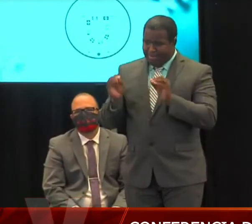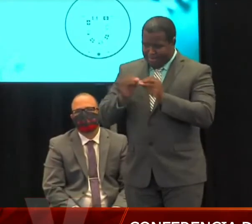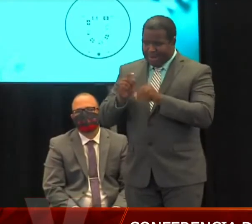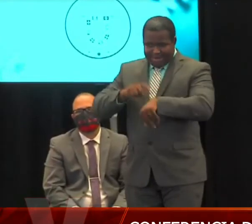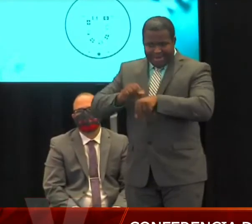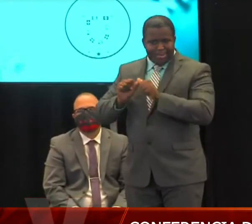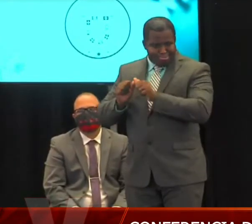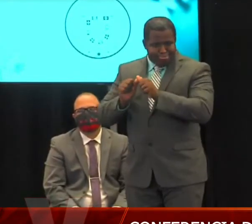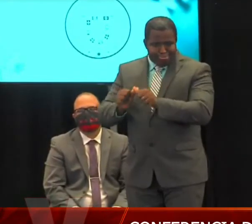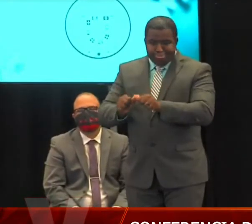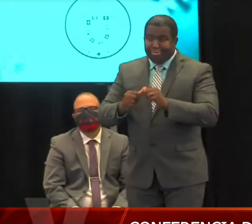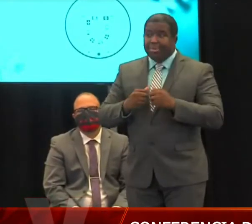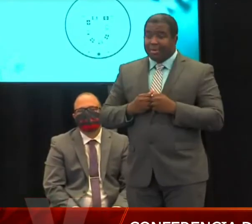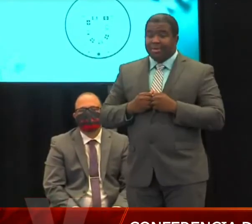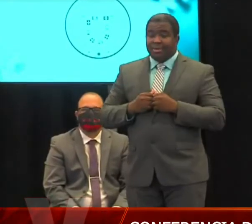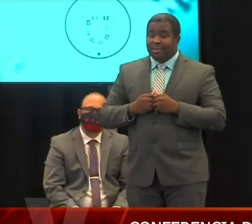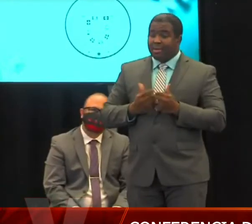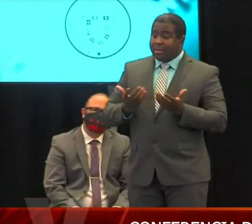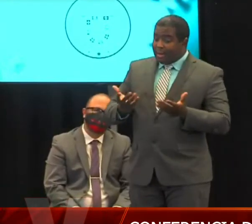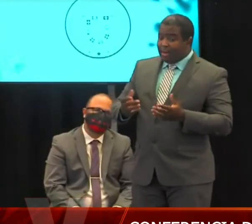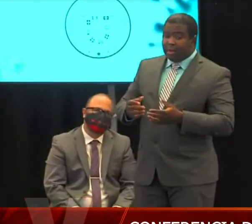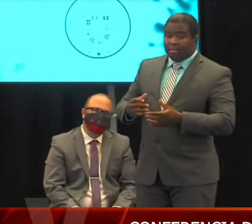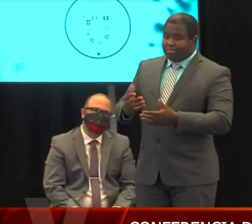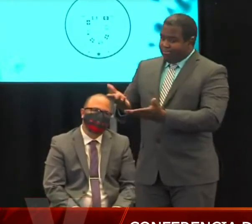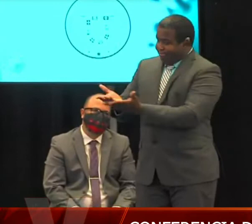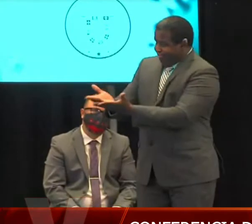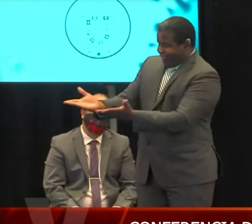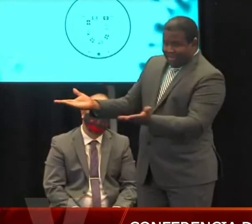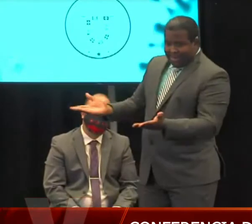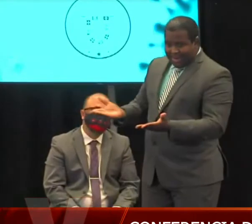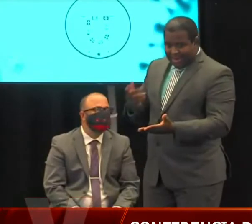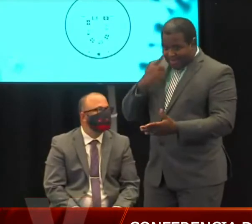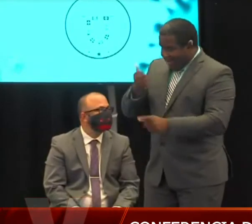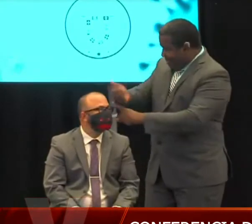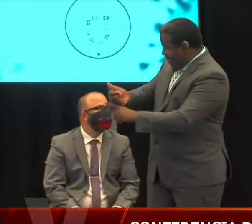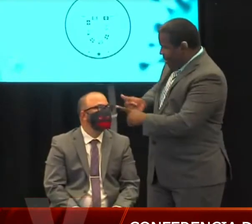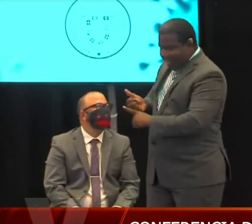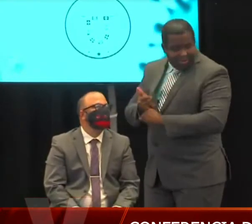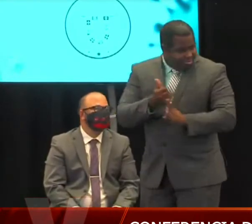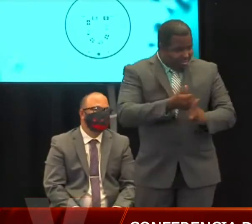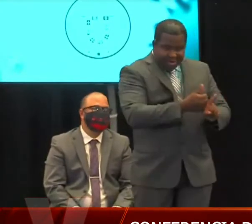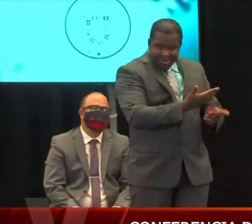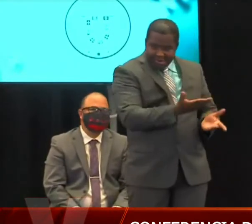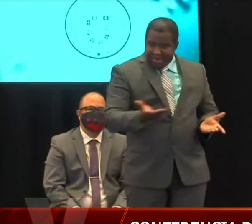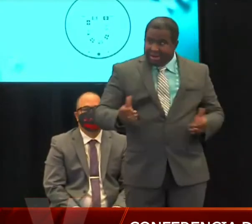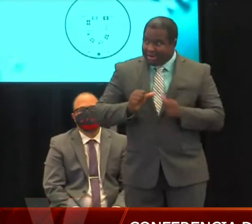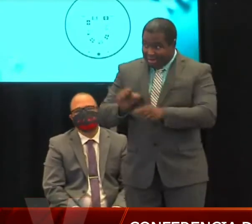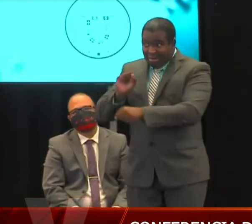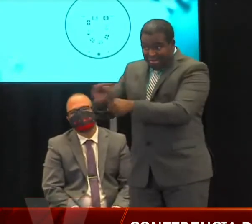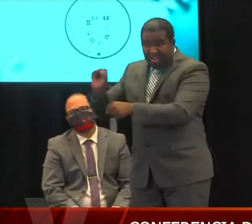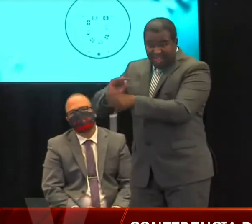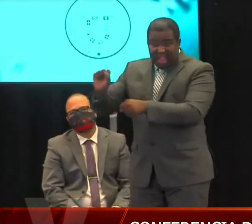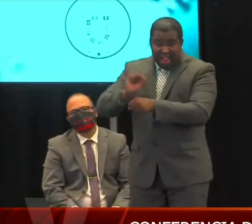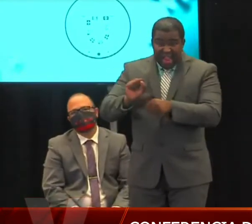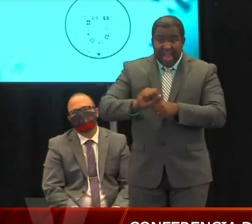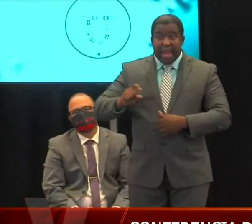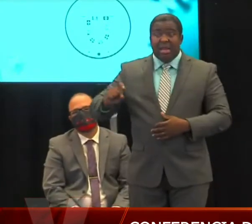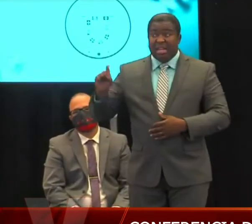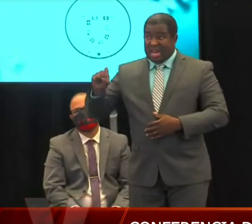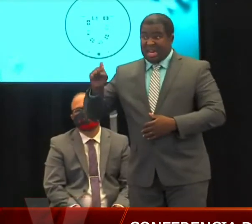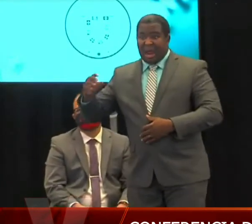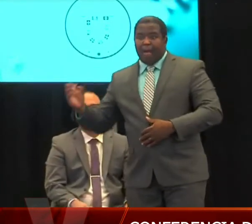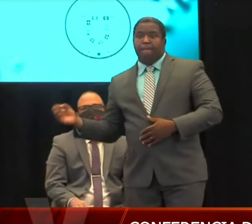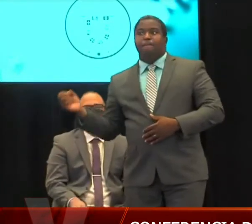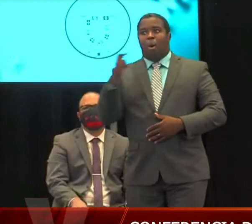pro bono habían dado de su tiempo para estar en un Task Force y yo creo que con ese modelo que se ha creado, aunque obviamente va a tener toda la